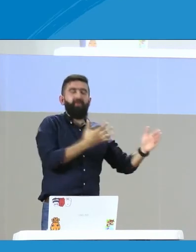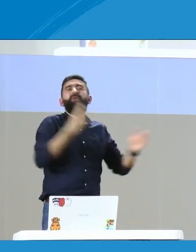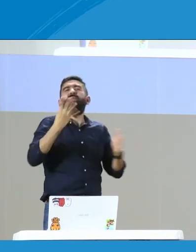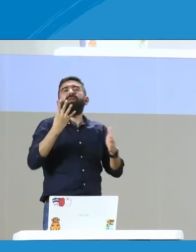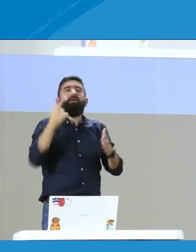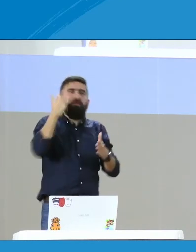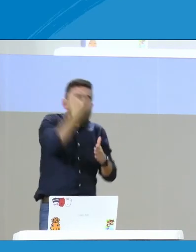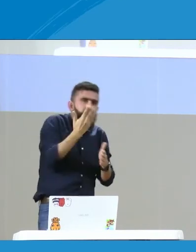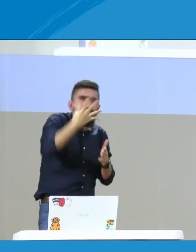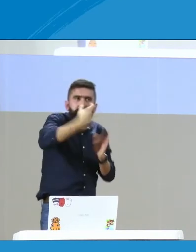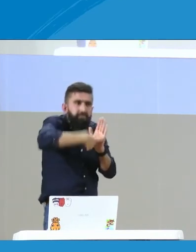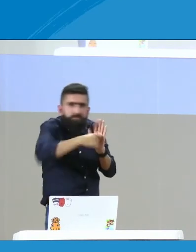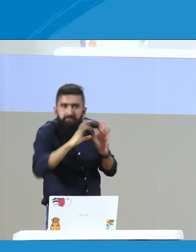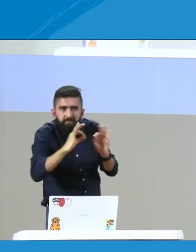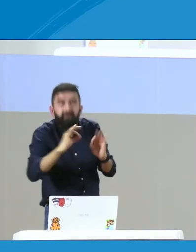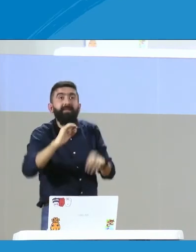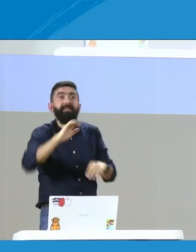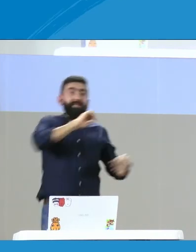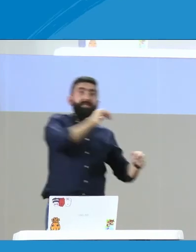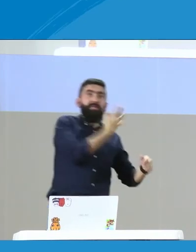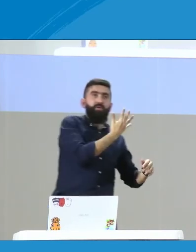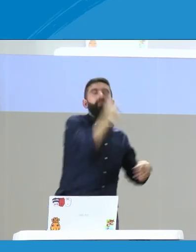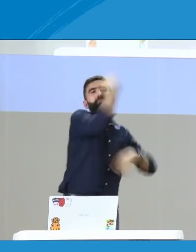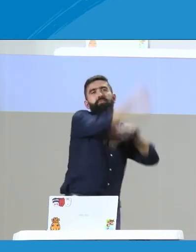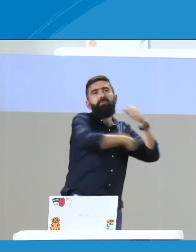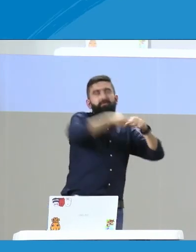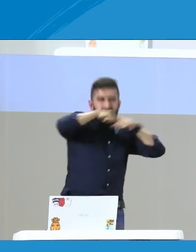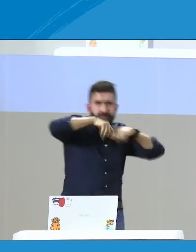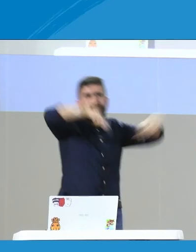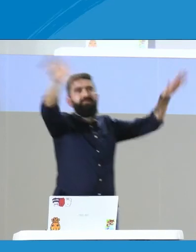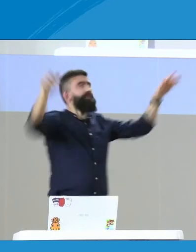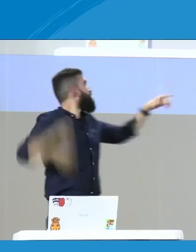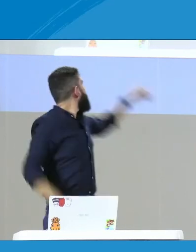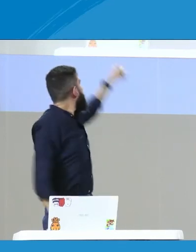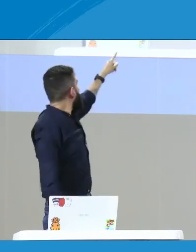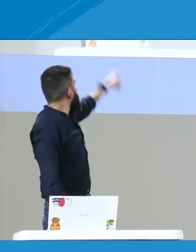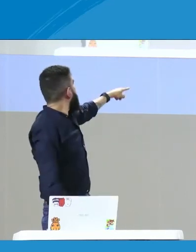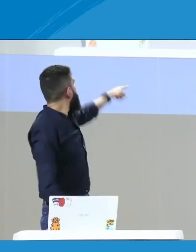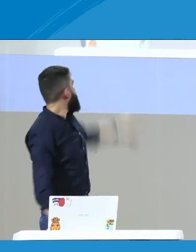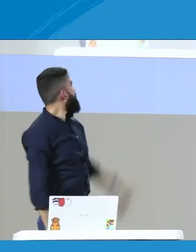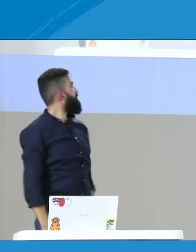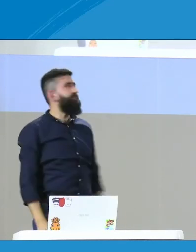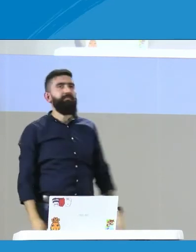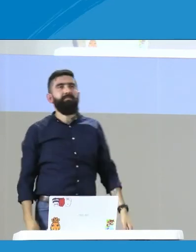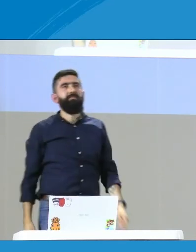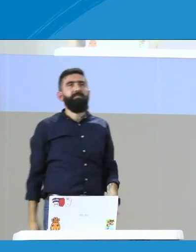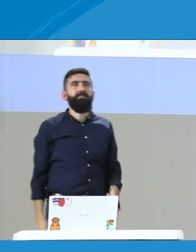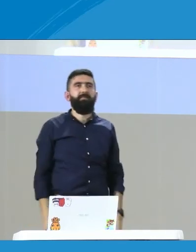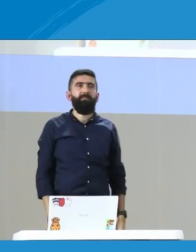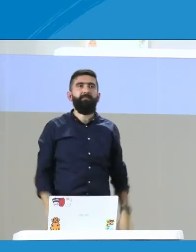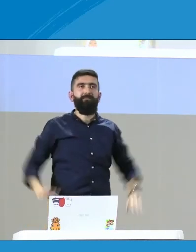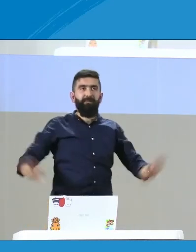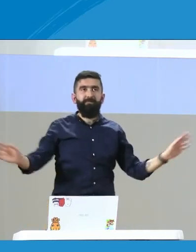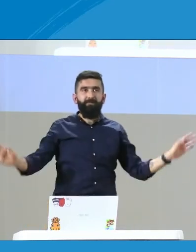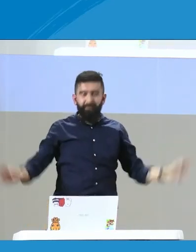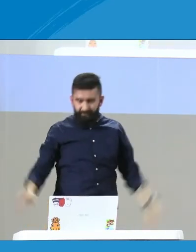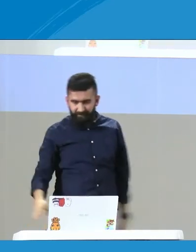Bueno, ya me había adelantado un poquito, pero bueno, no importa, me voy a devolver, entonces en el cuarto, el pilotaje, el quinto, la quinta etapa ya es